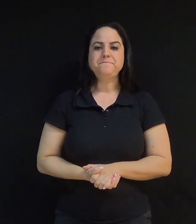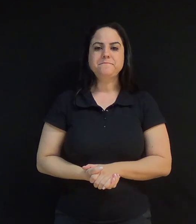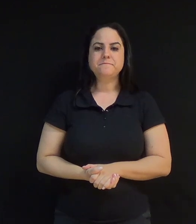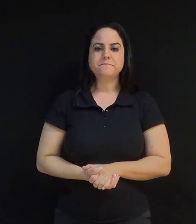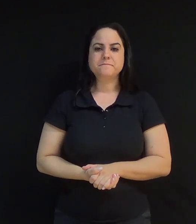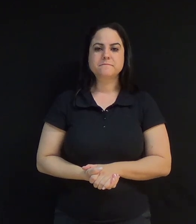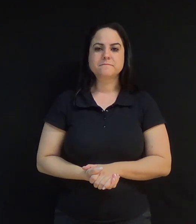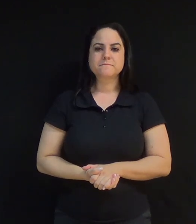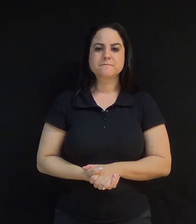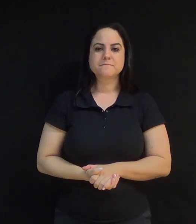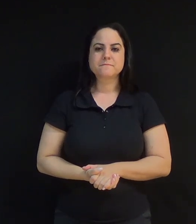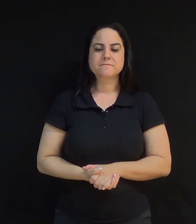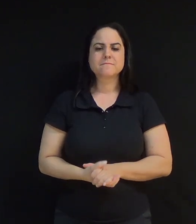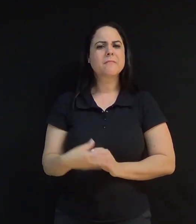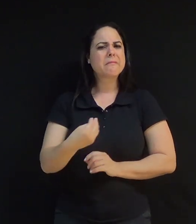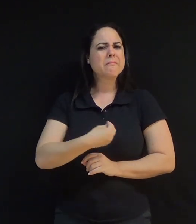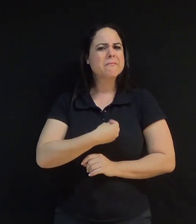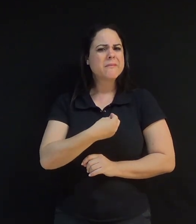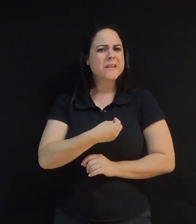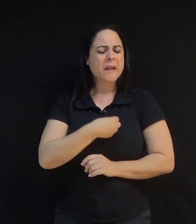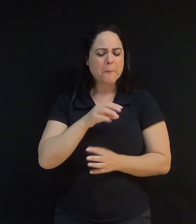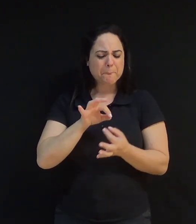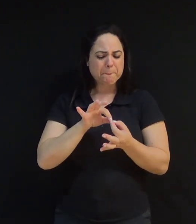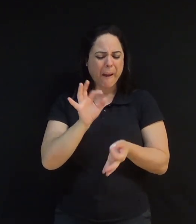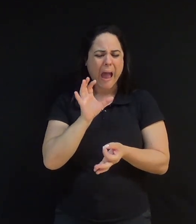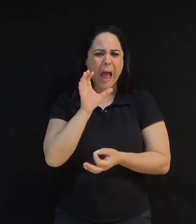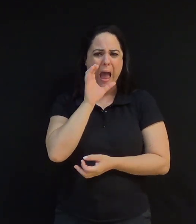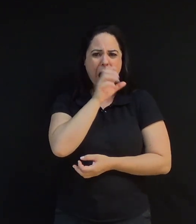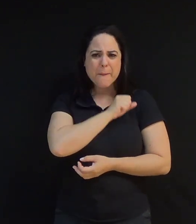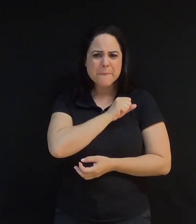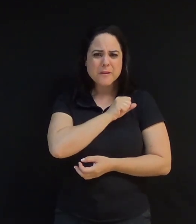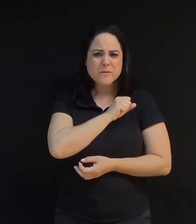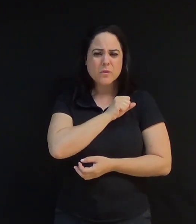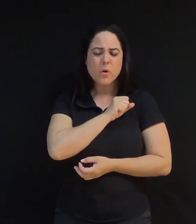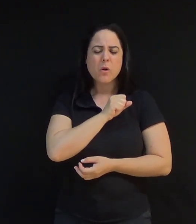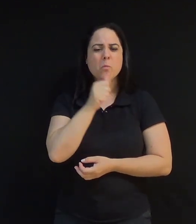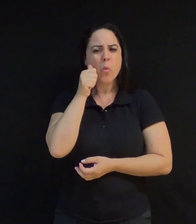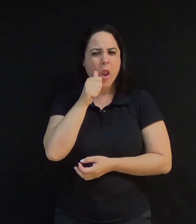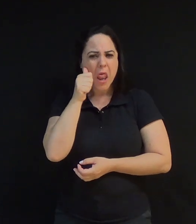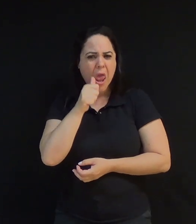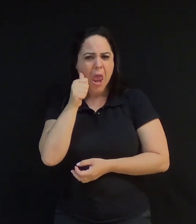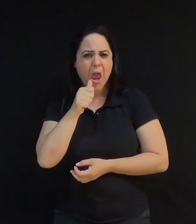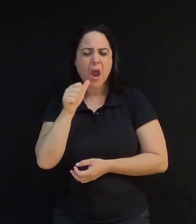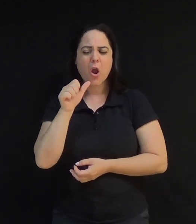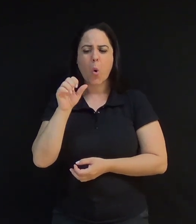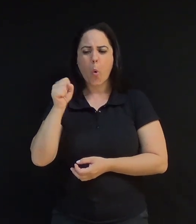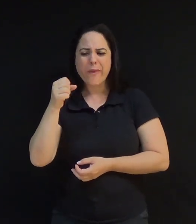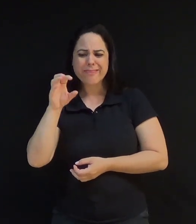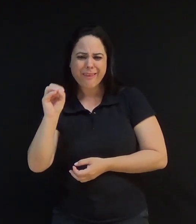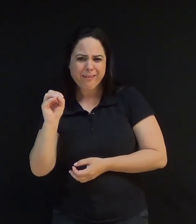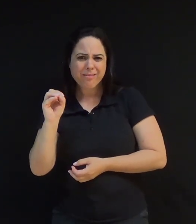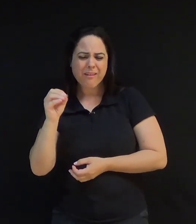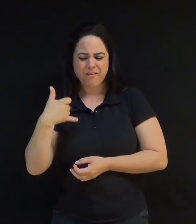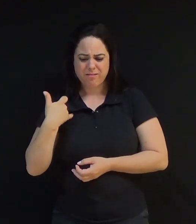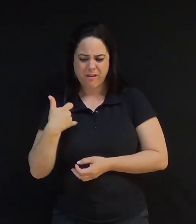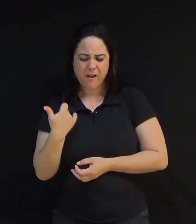A vida é muito curta 80 anos para as mulheres e de 73 anos para os homens em média